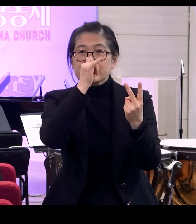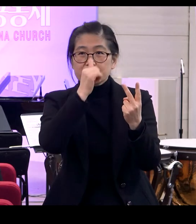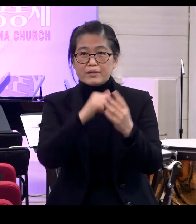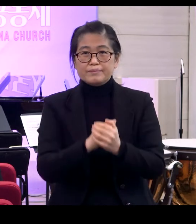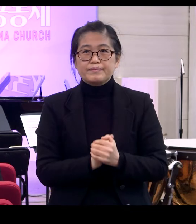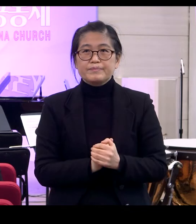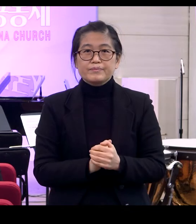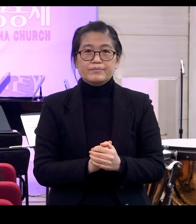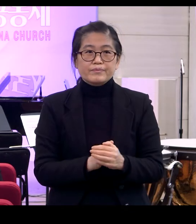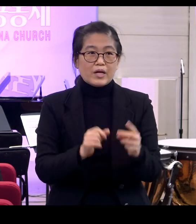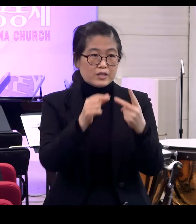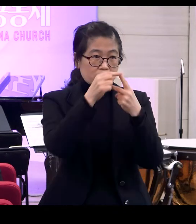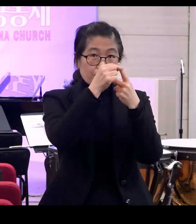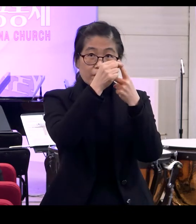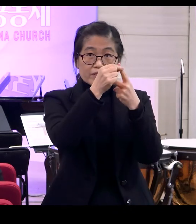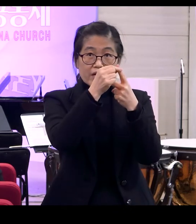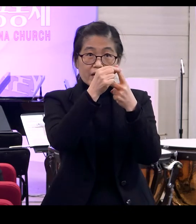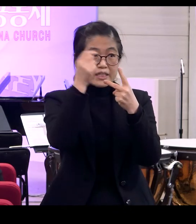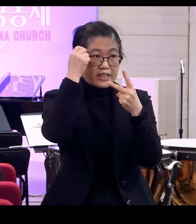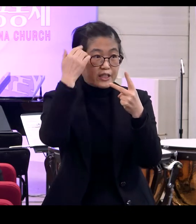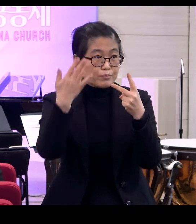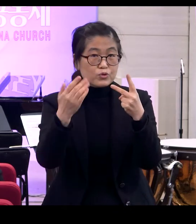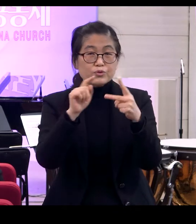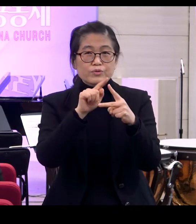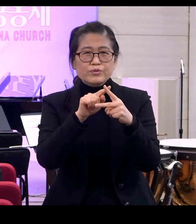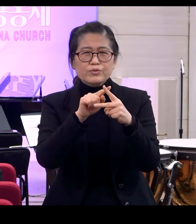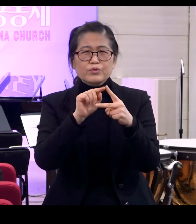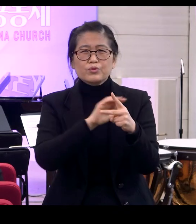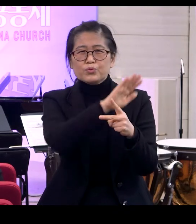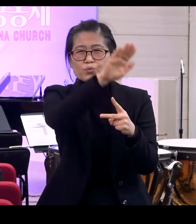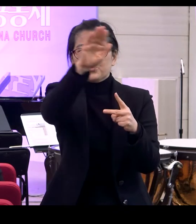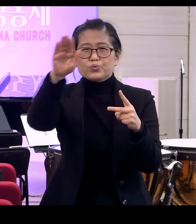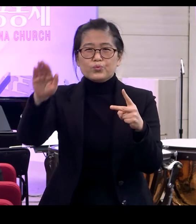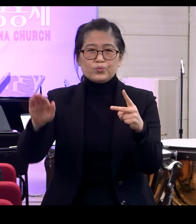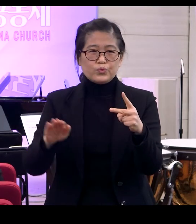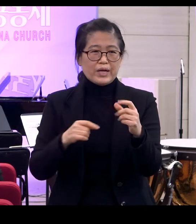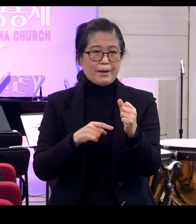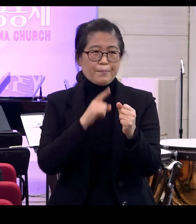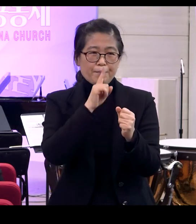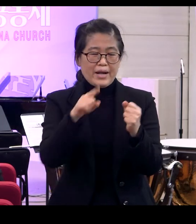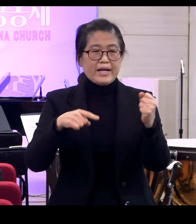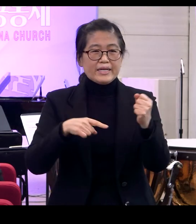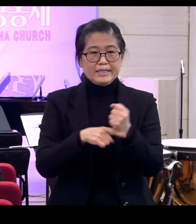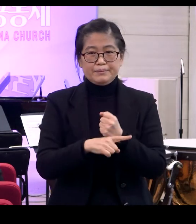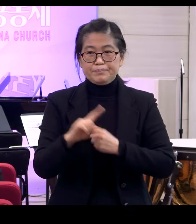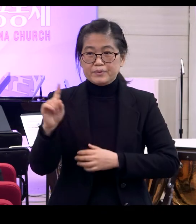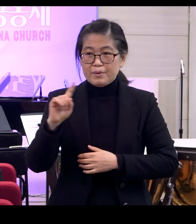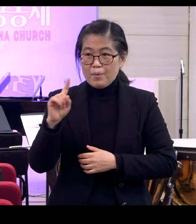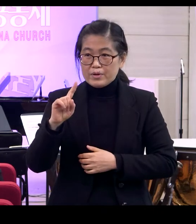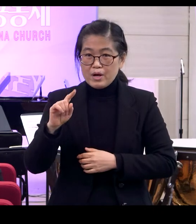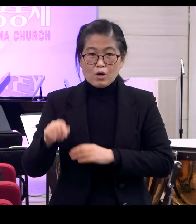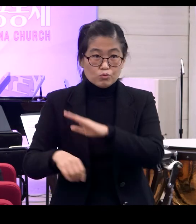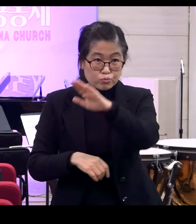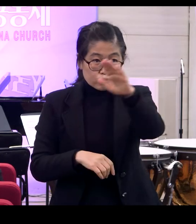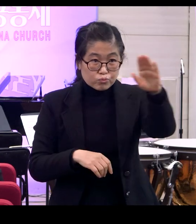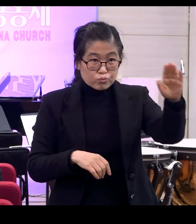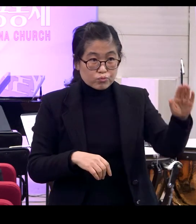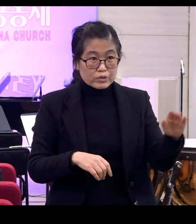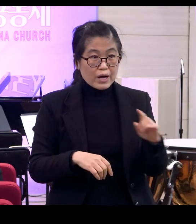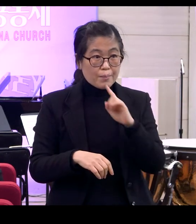첫 번째 질문이 뭐냐 우리라고 하는 말이 무슨 뜻이냐 하는 것이죠 우리라고 하는 것이 말이